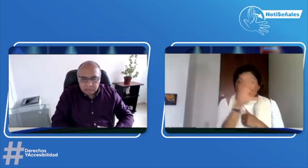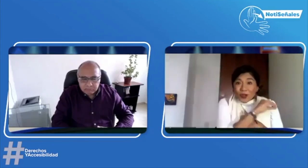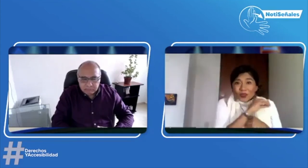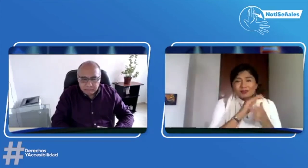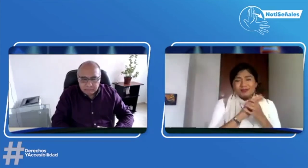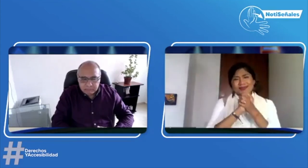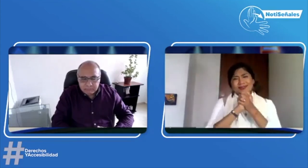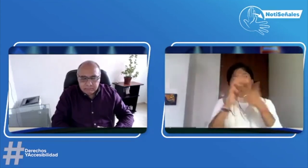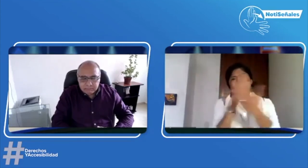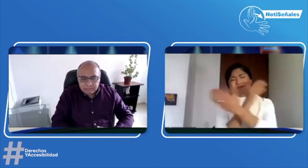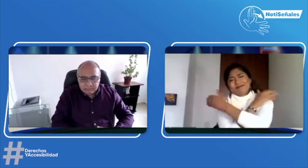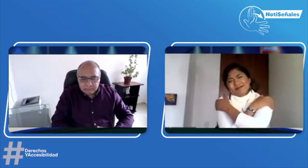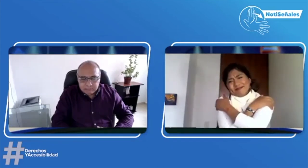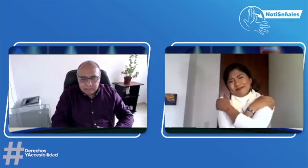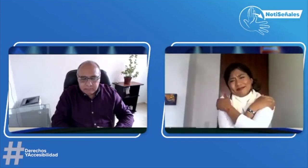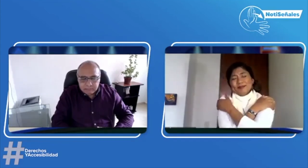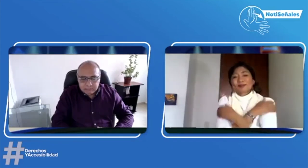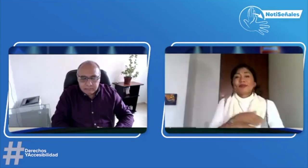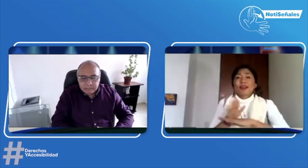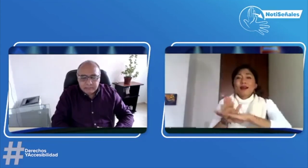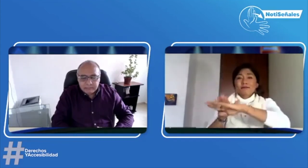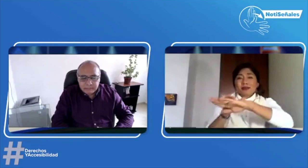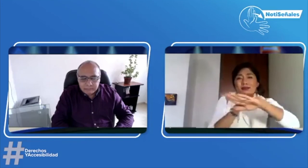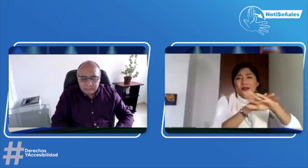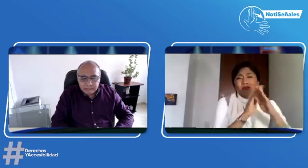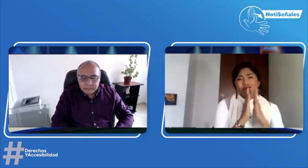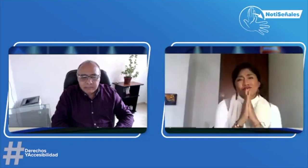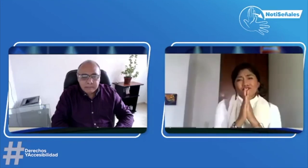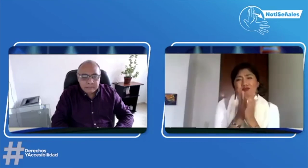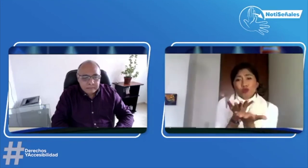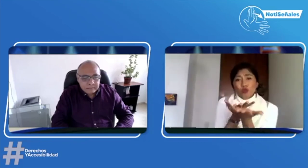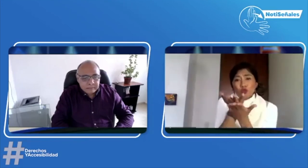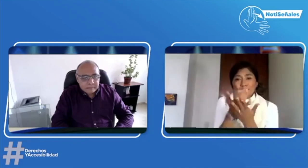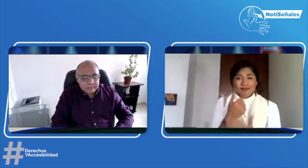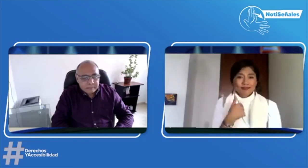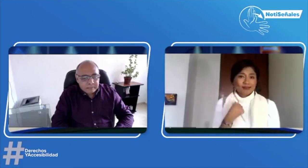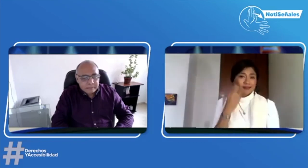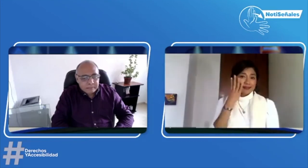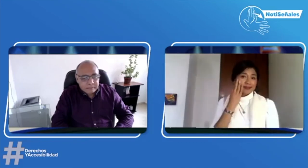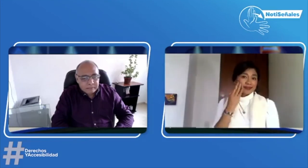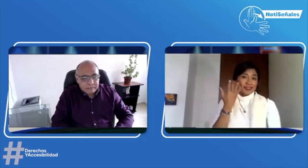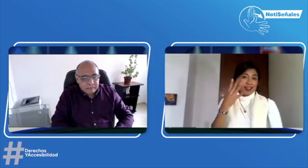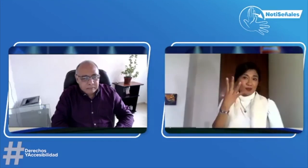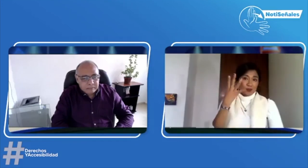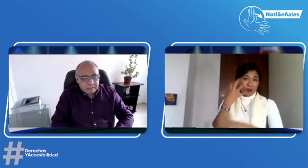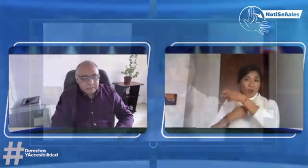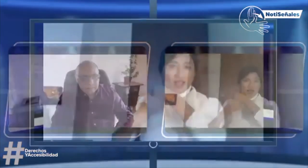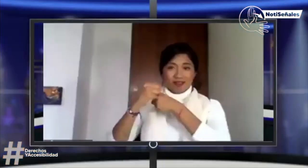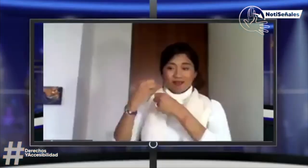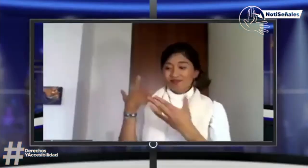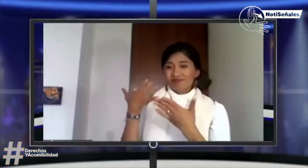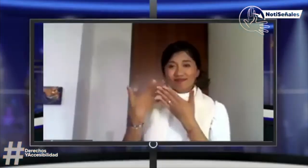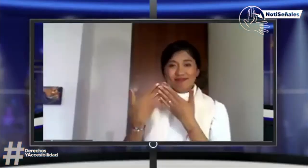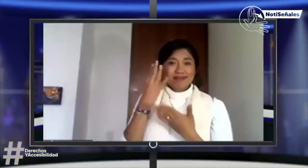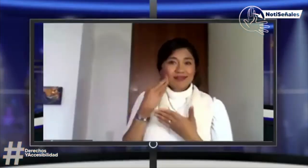Pues, un saludo a todas las personas sordas que me ven. Un abrazo. Yo quiero, obviamente,